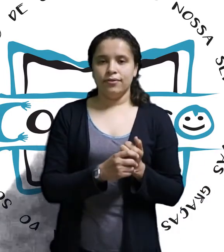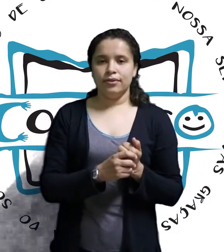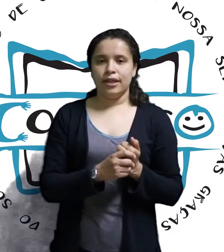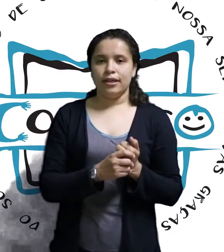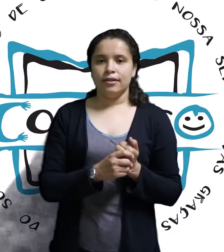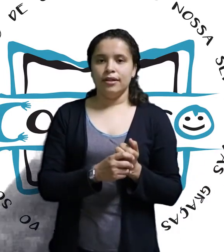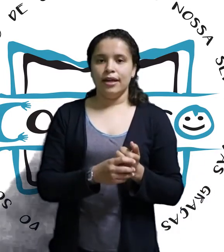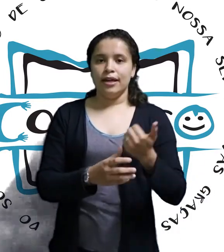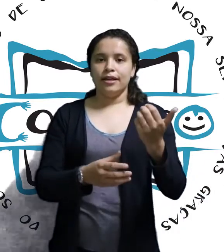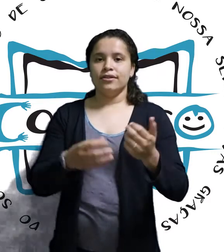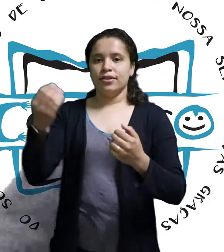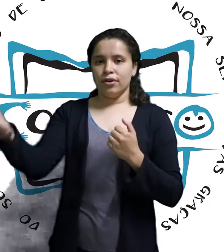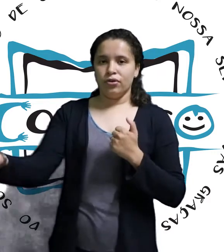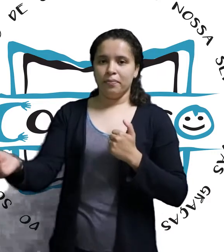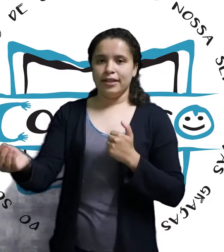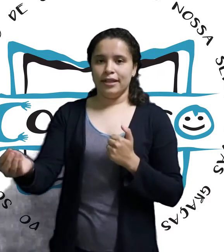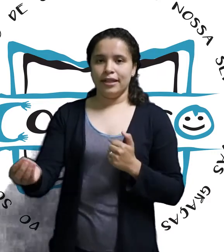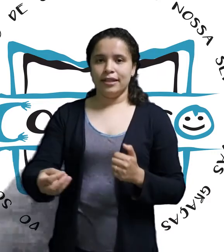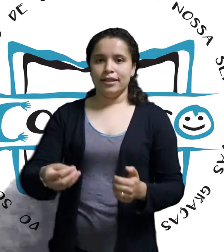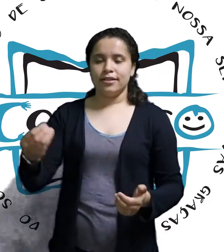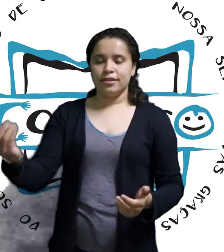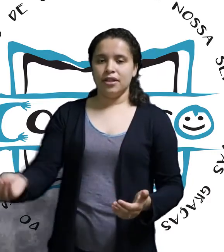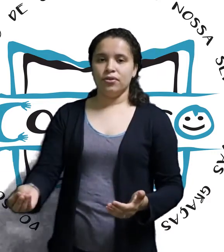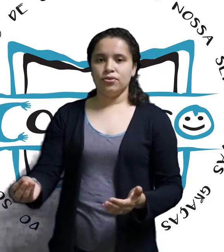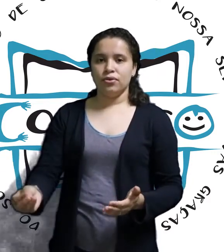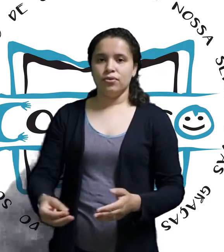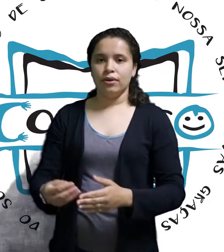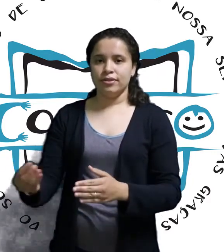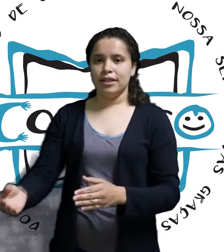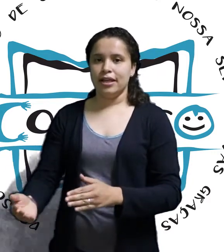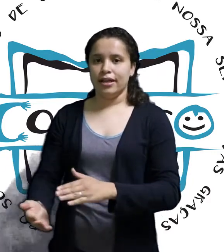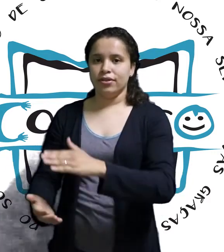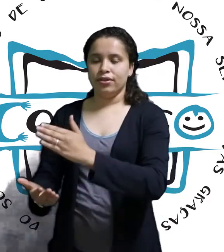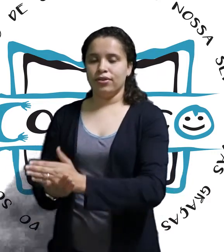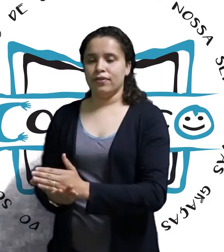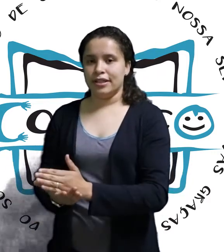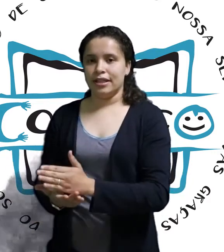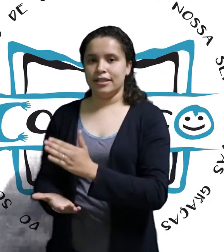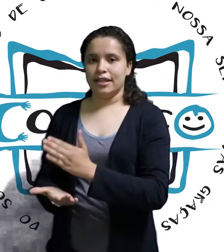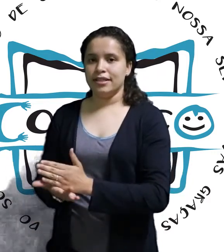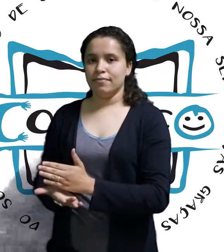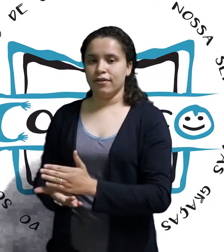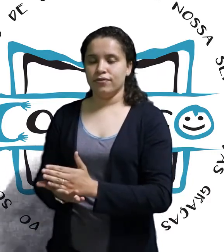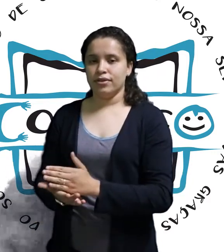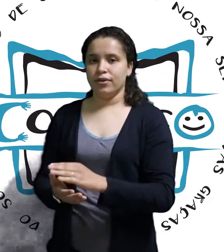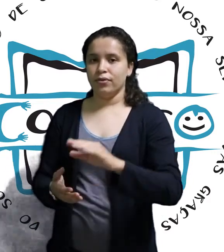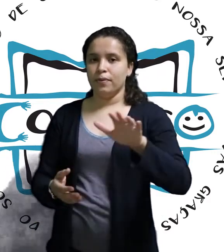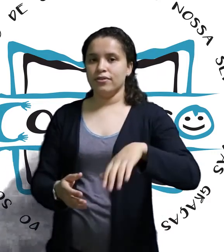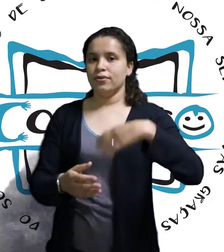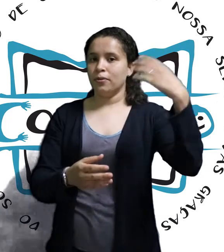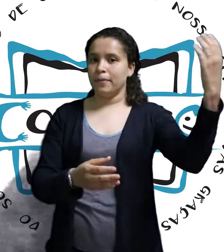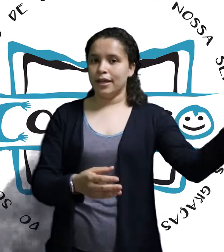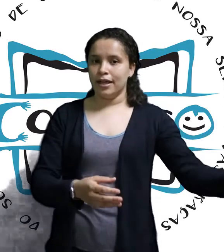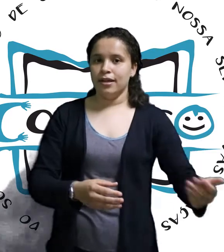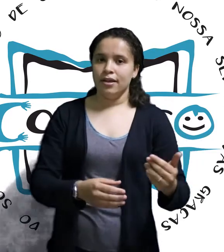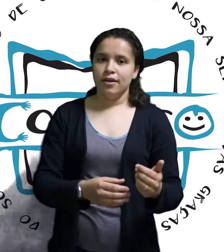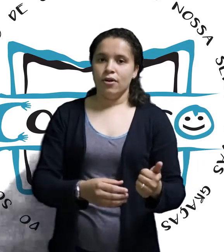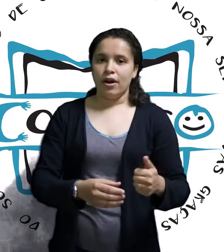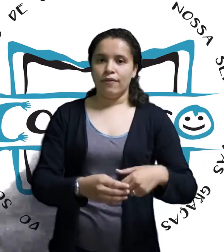um tem? Ah, igual eu comentei lá atrás. Se eu sou um auxiliar e eu tenho que fazer a lista, essa é a minha função. Eu não posso atropelar a